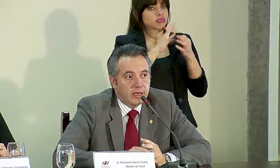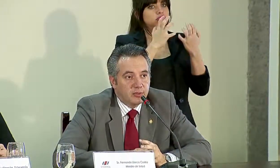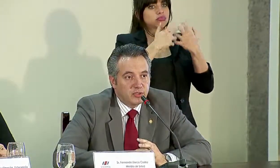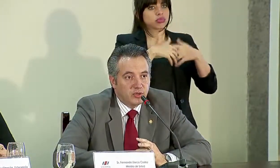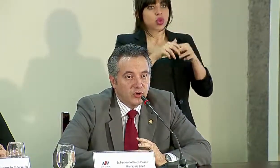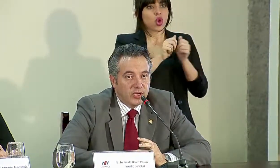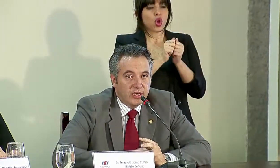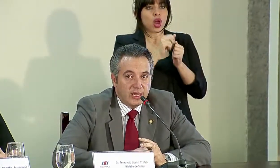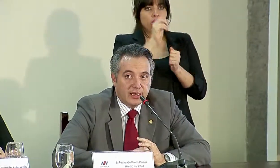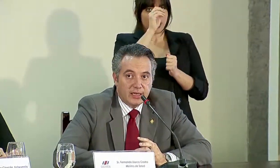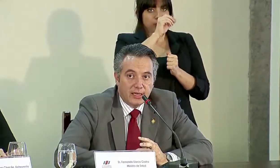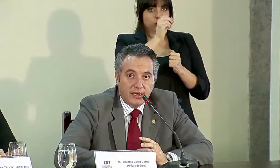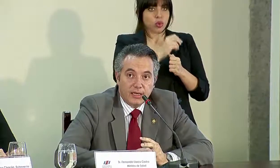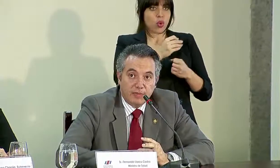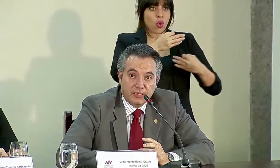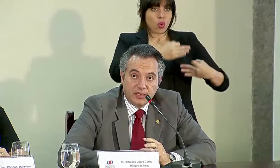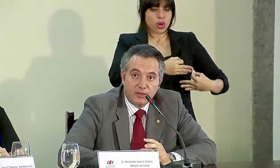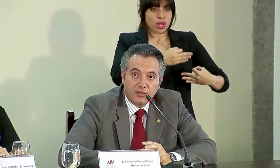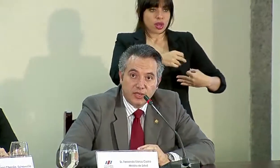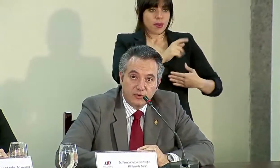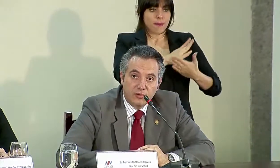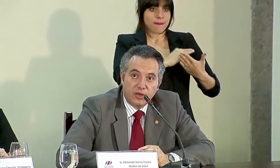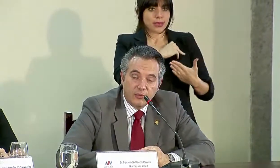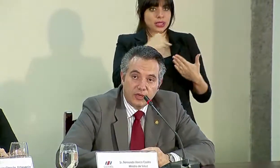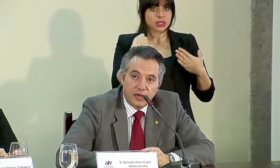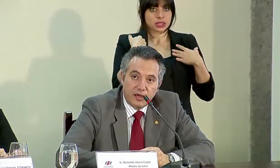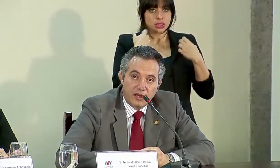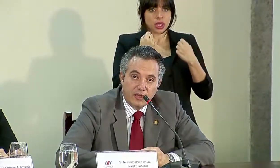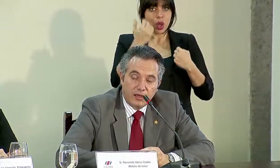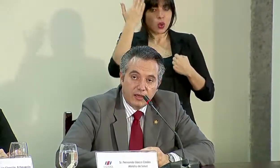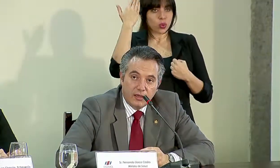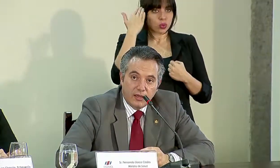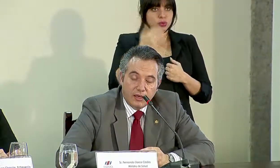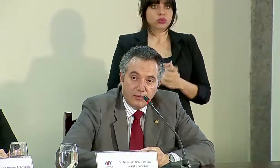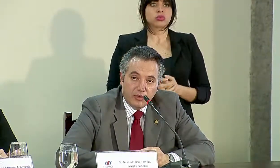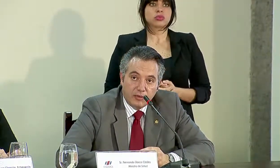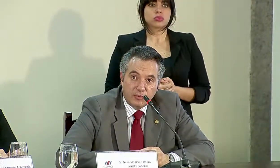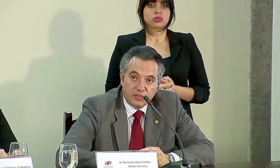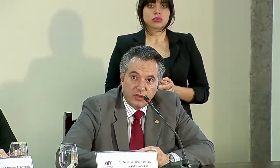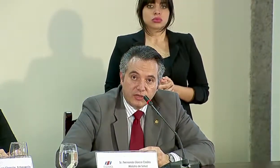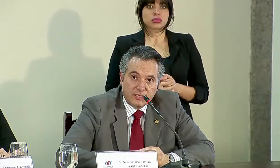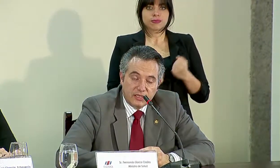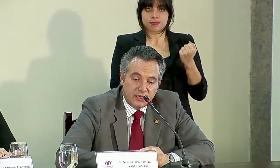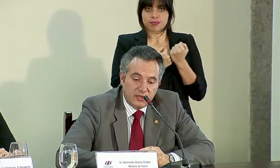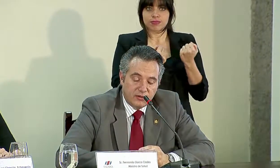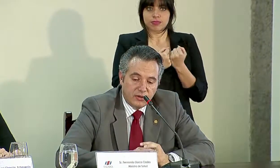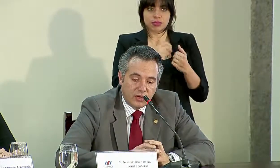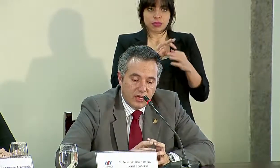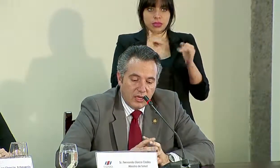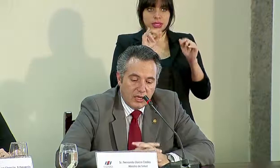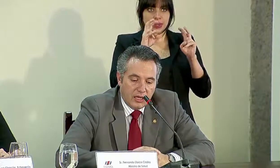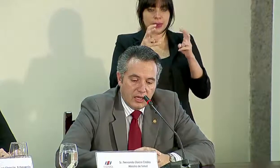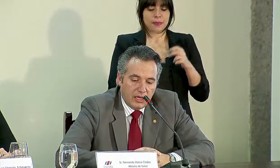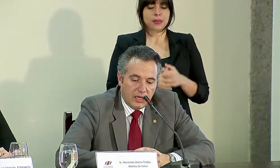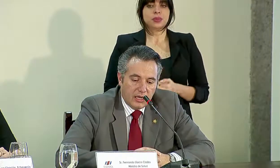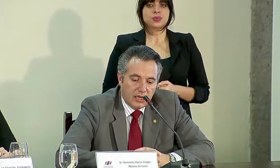la posición original que el Ministerio de Salud había impulsado en ese sentido.